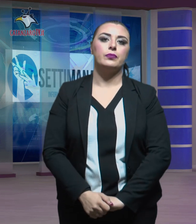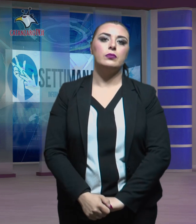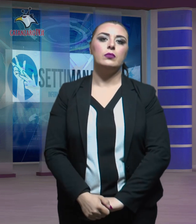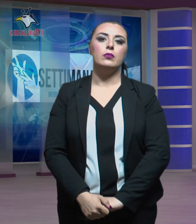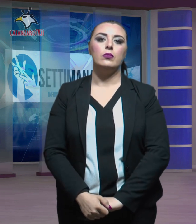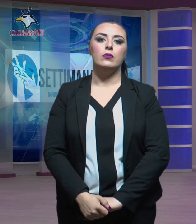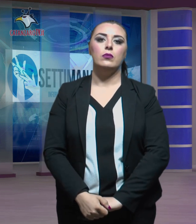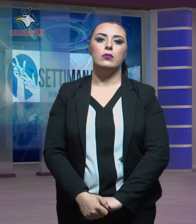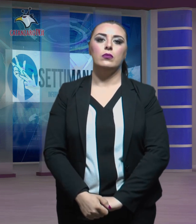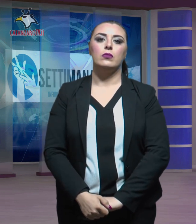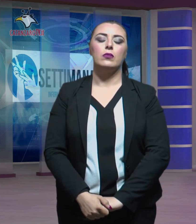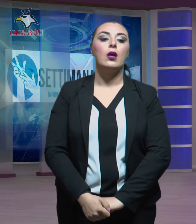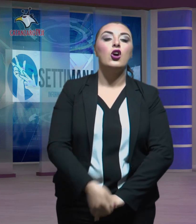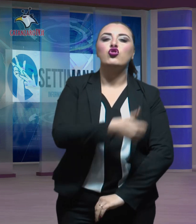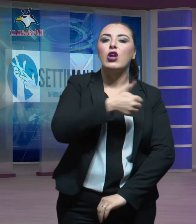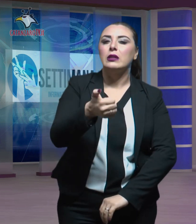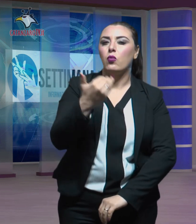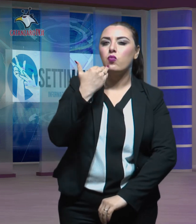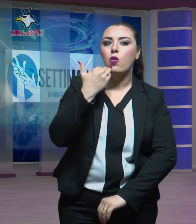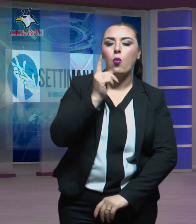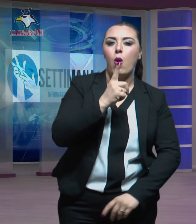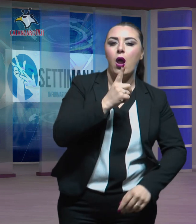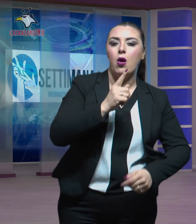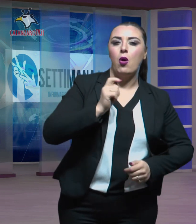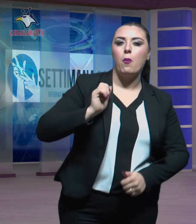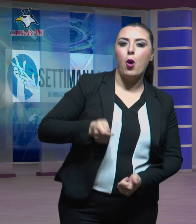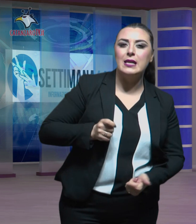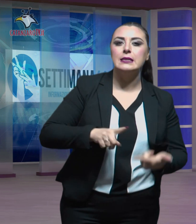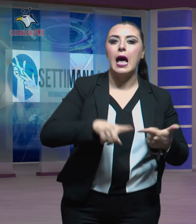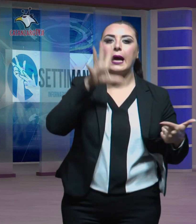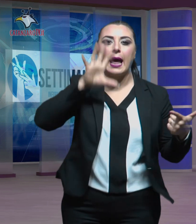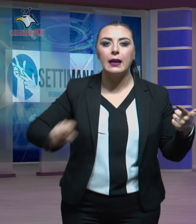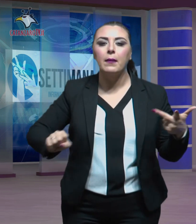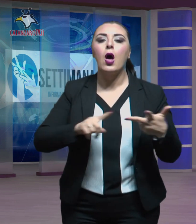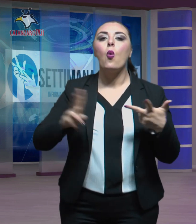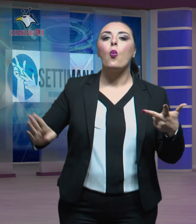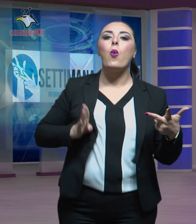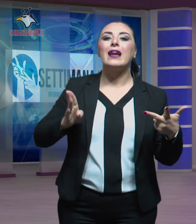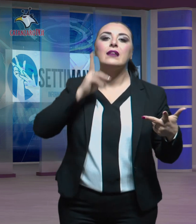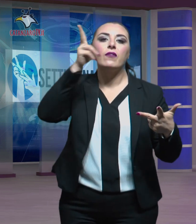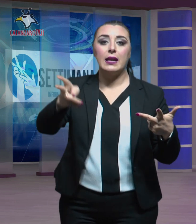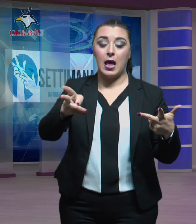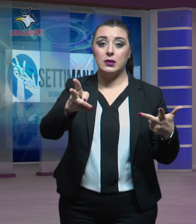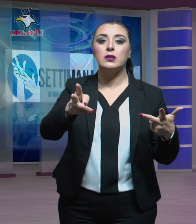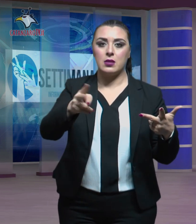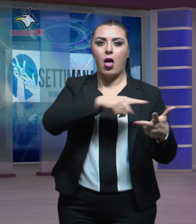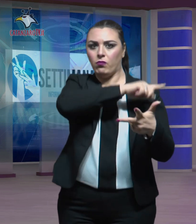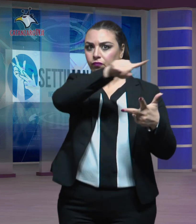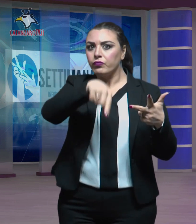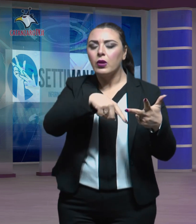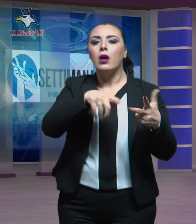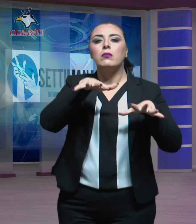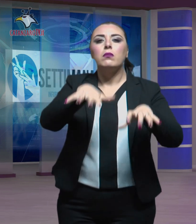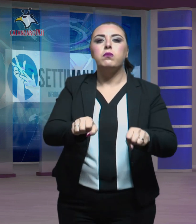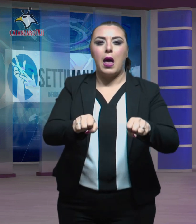Un centinaio di uomini tra polizia, carabinieri e guardia di finanza sono stati